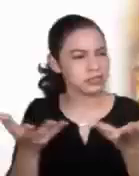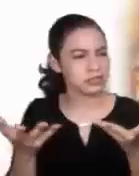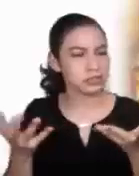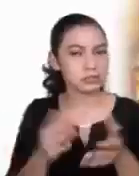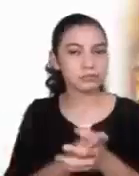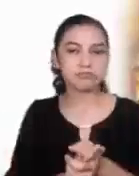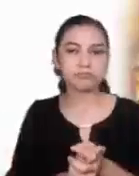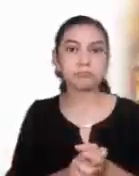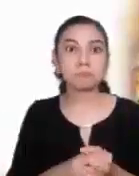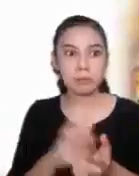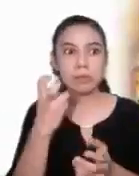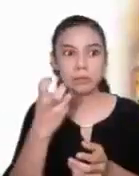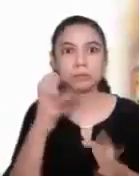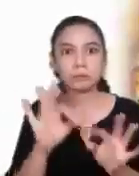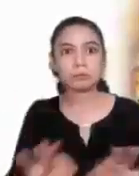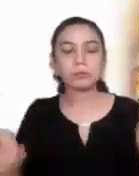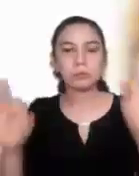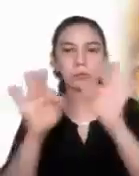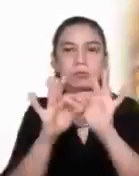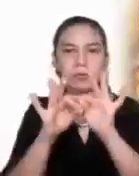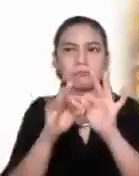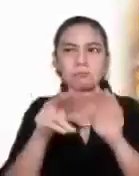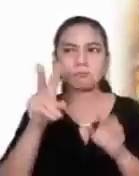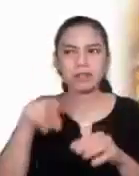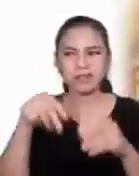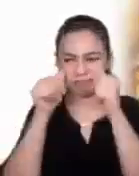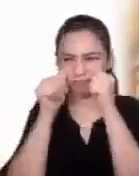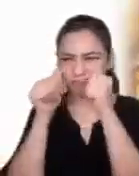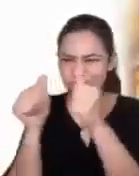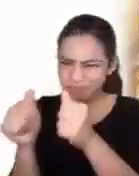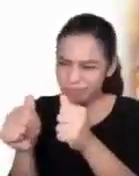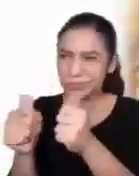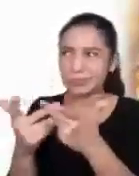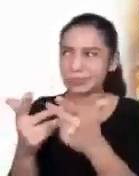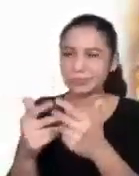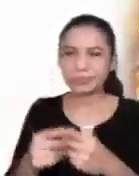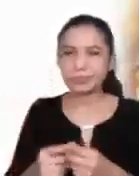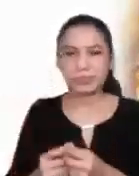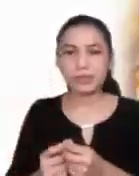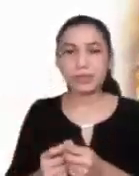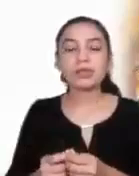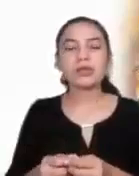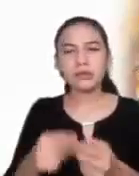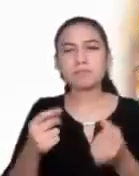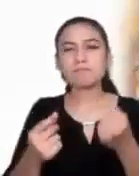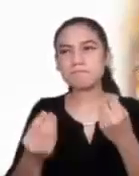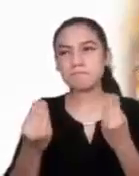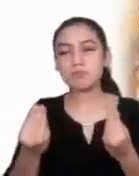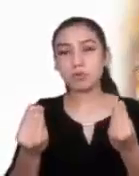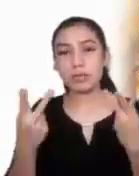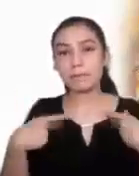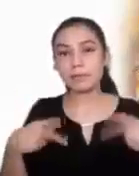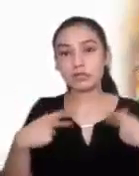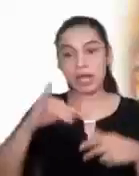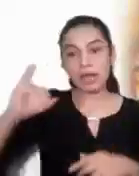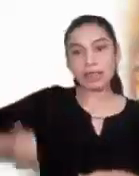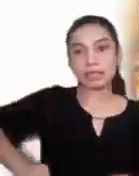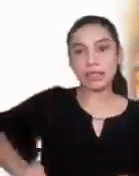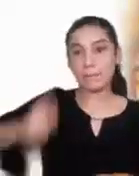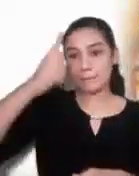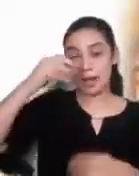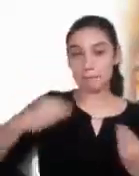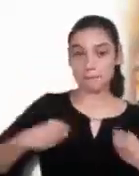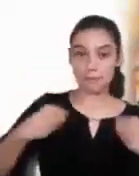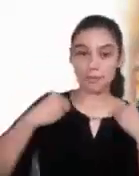Ya la misma pregunta en sí nos llama la atención. No parece que muchas personas estén interesadas en ganarse